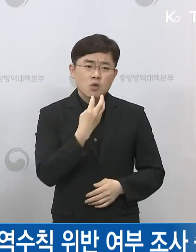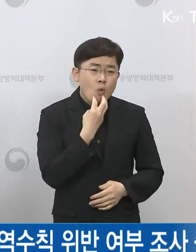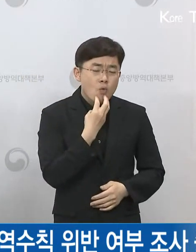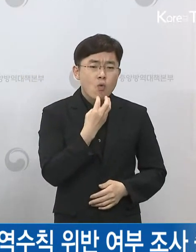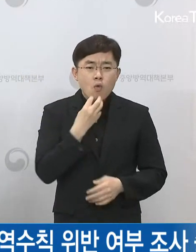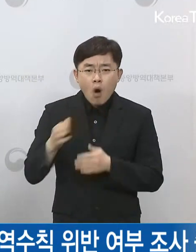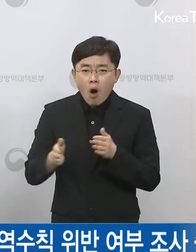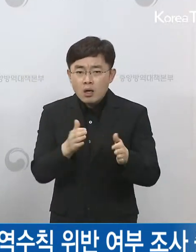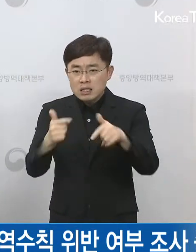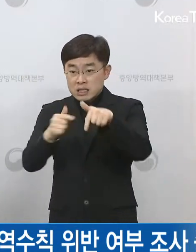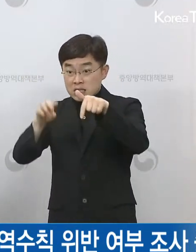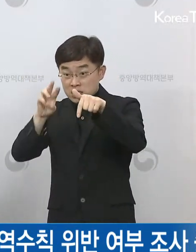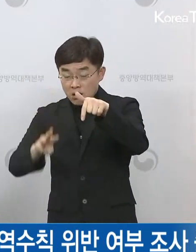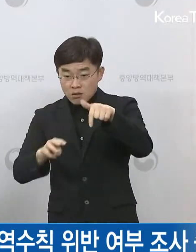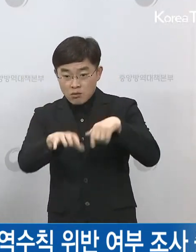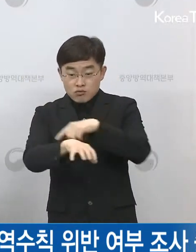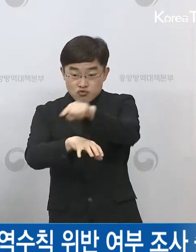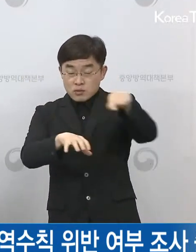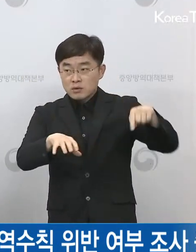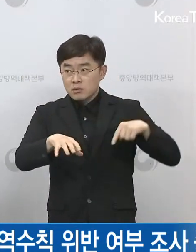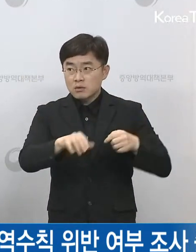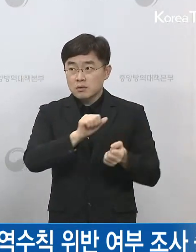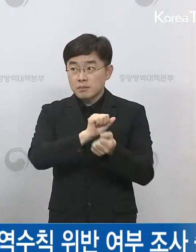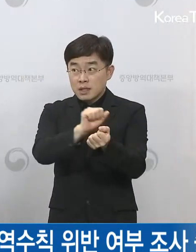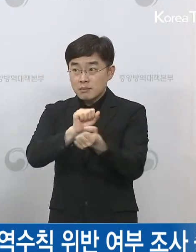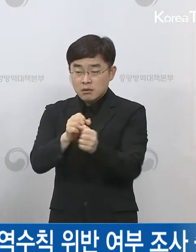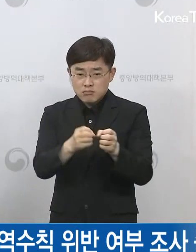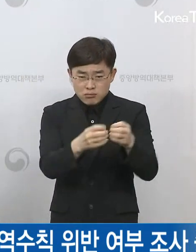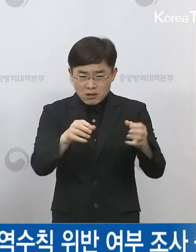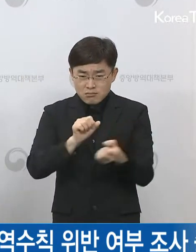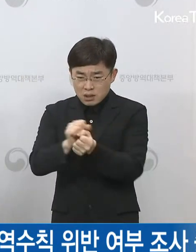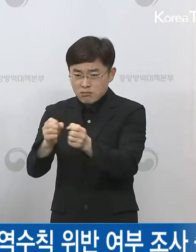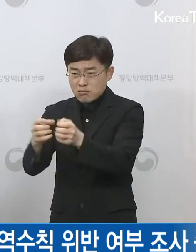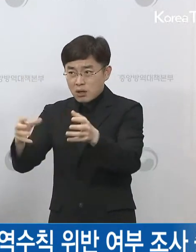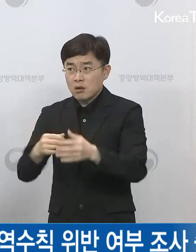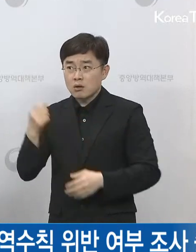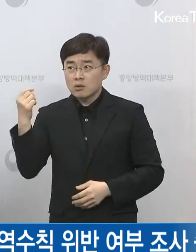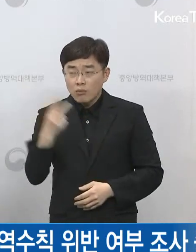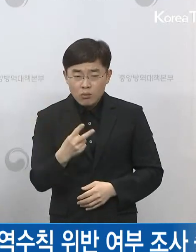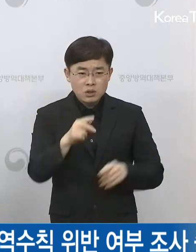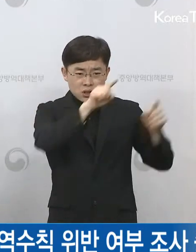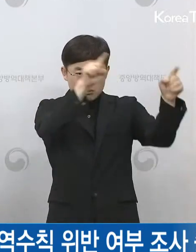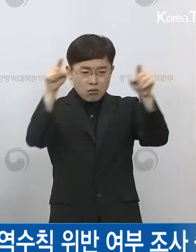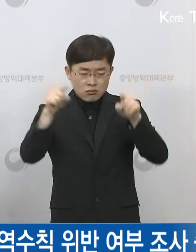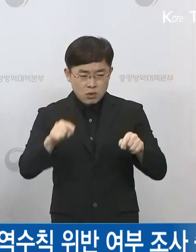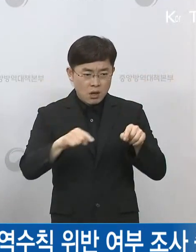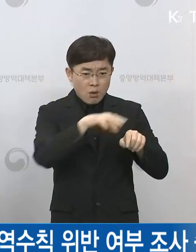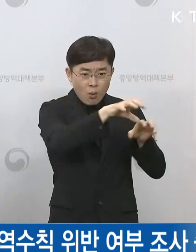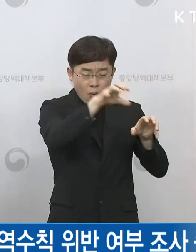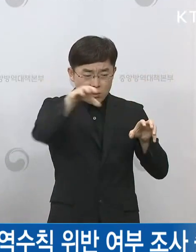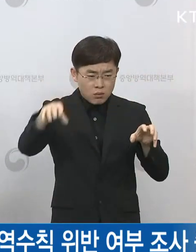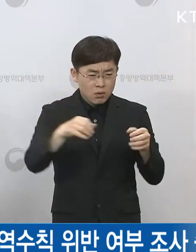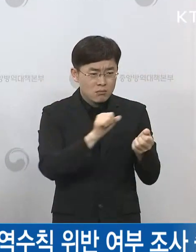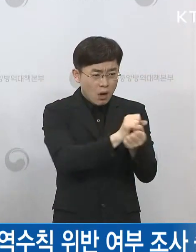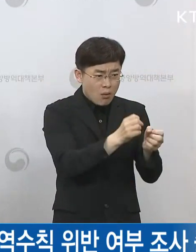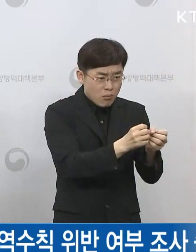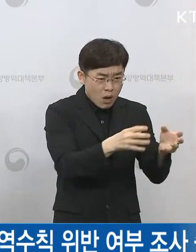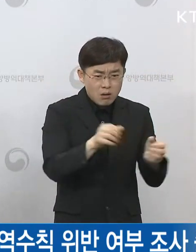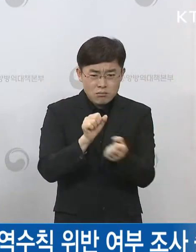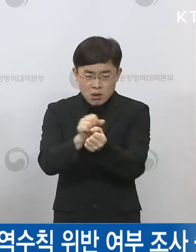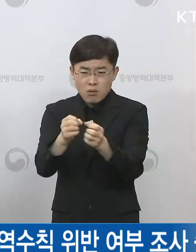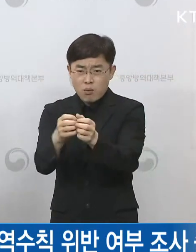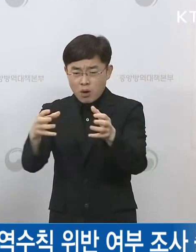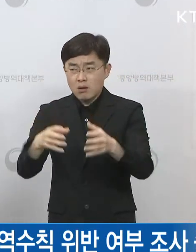수도권 위주로 환자가 나오는 데다가 중국 각지에서 소분후 감염 클러스터가 있어서 과거